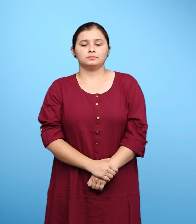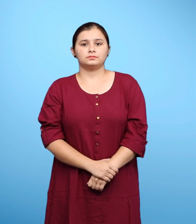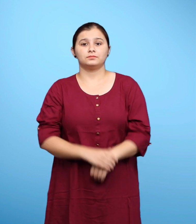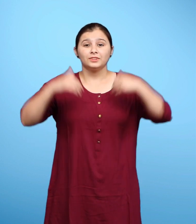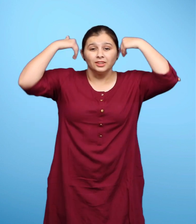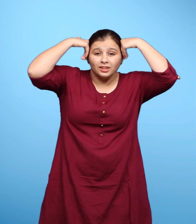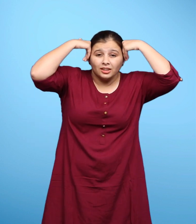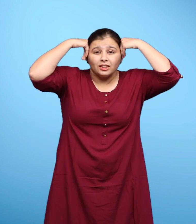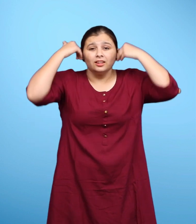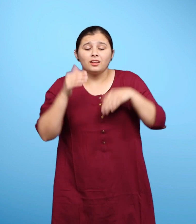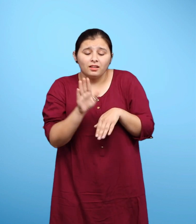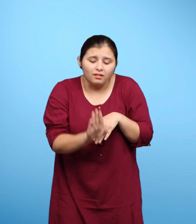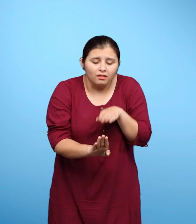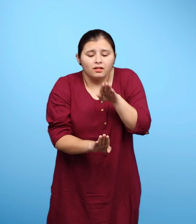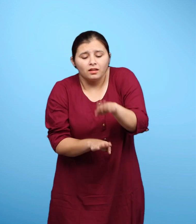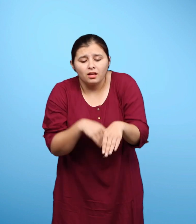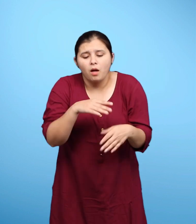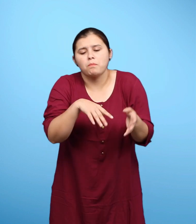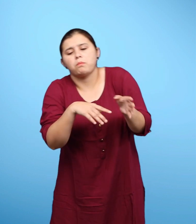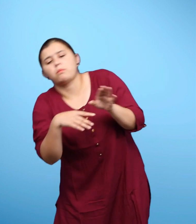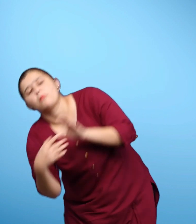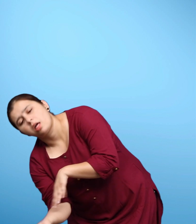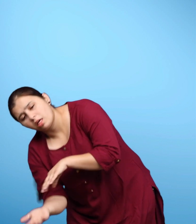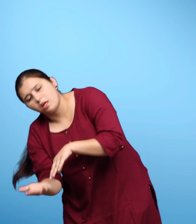गधा नीचे पड़ा पड़ा करा रहा था